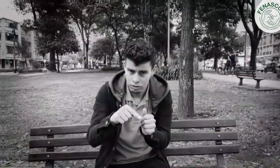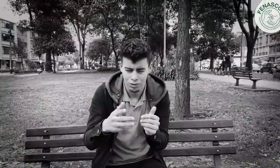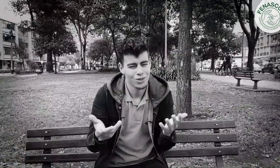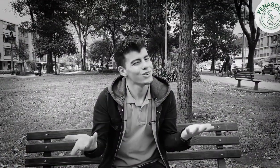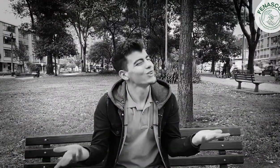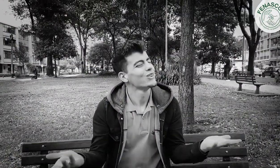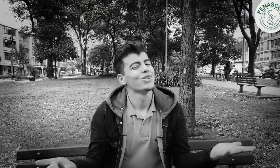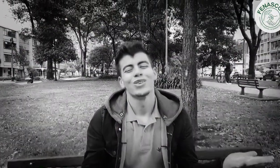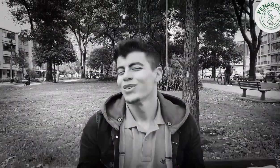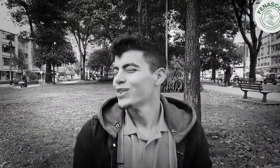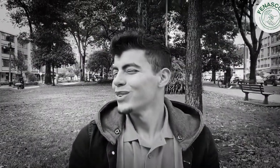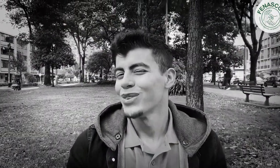Esto no es así